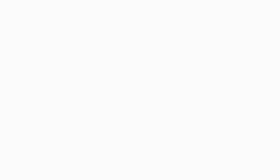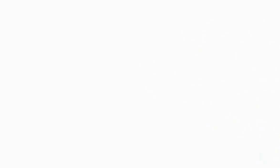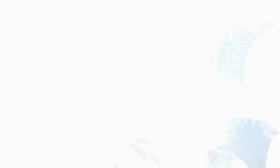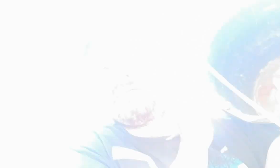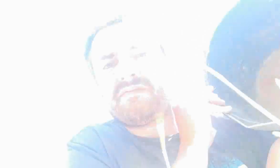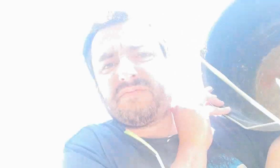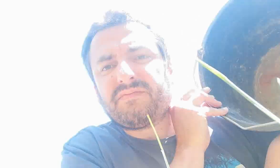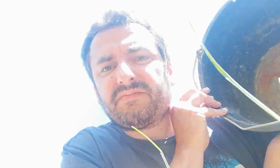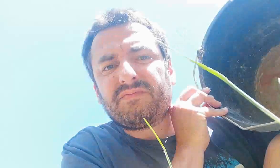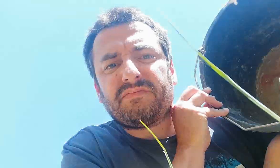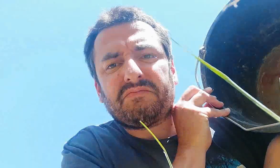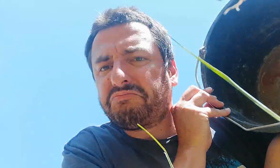Non.